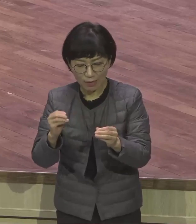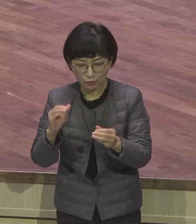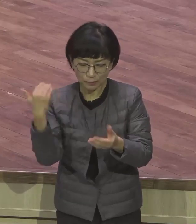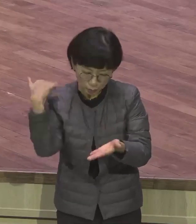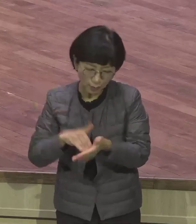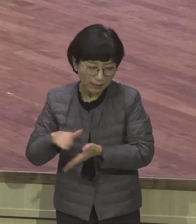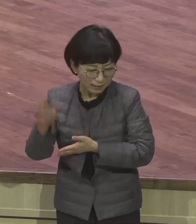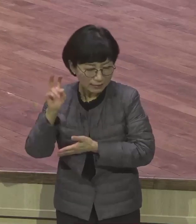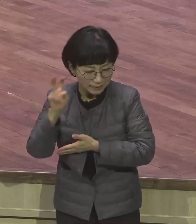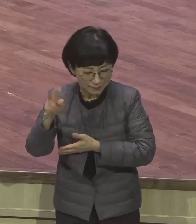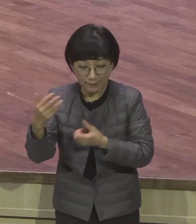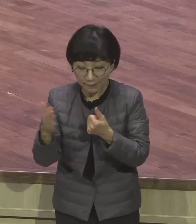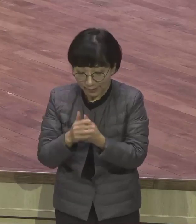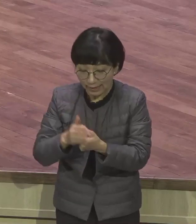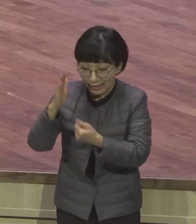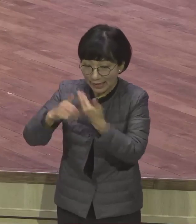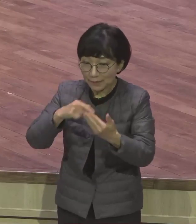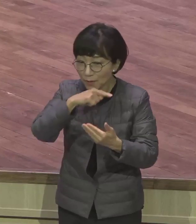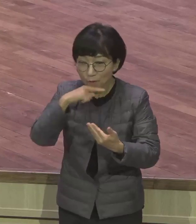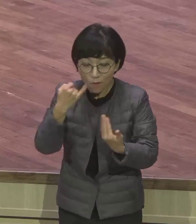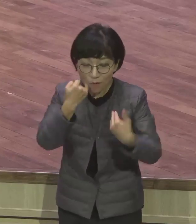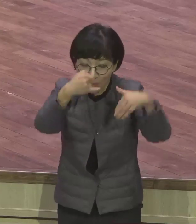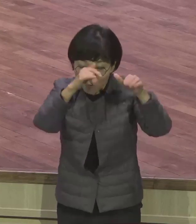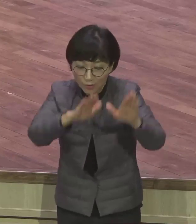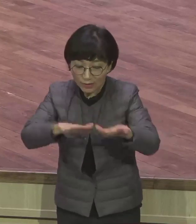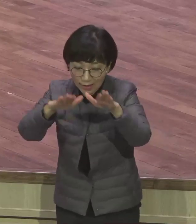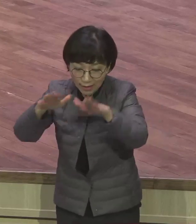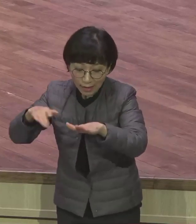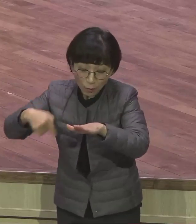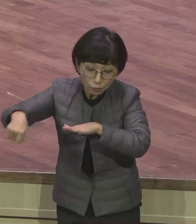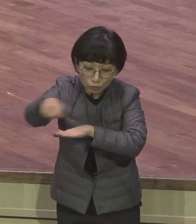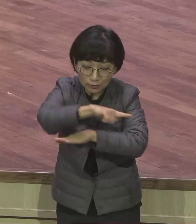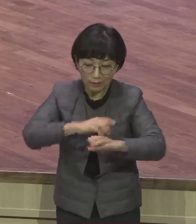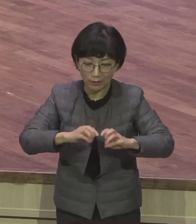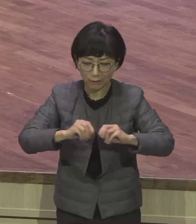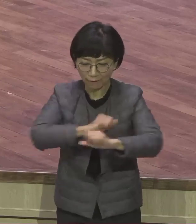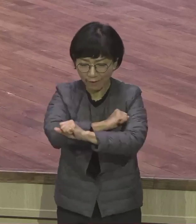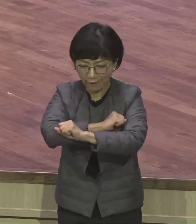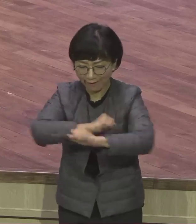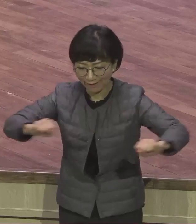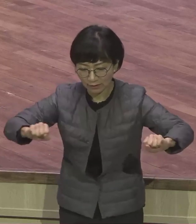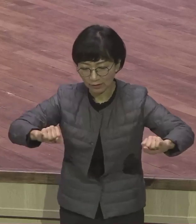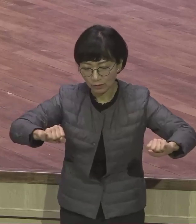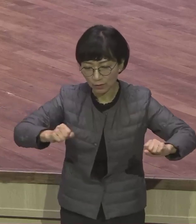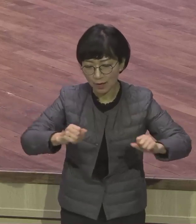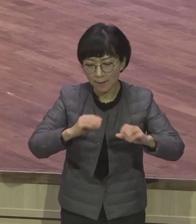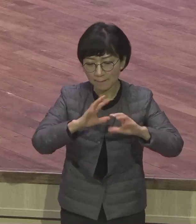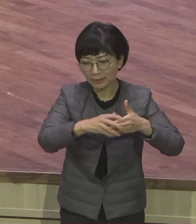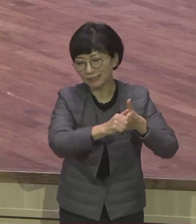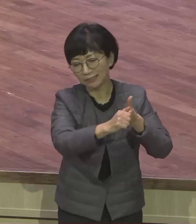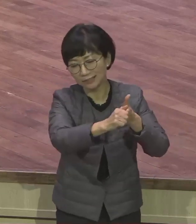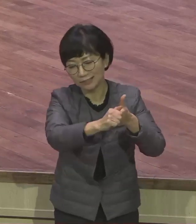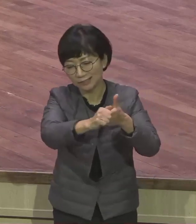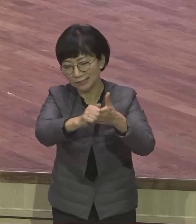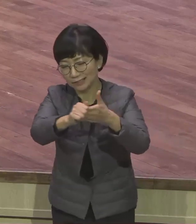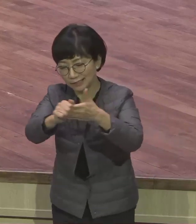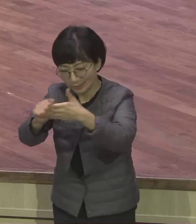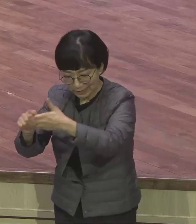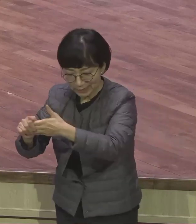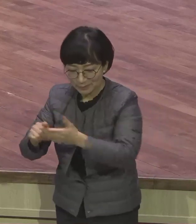그러므로 하나님이 홍해 광략길로 돌려 백성을 인도하시며 이스라엘 자손이 애굽 땅에서 대를 지어